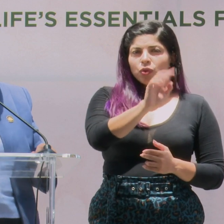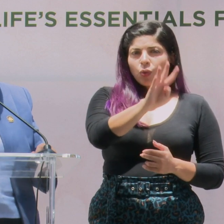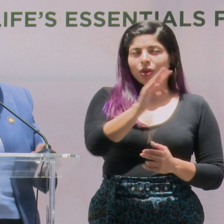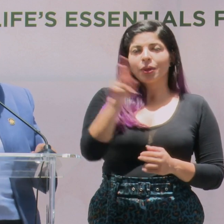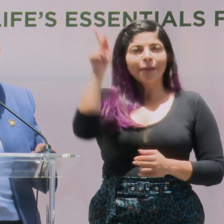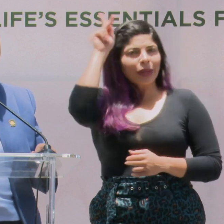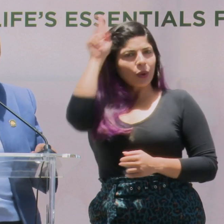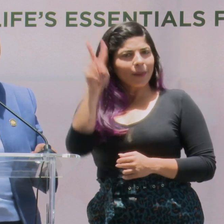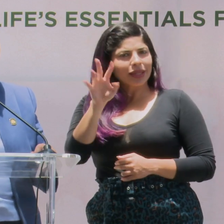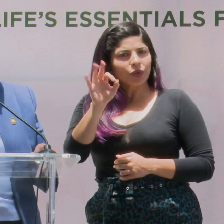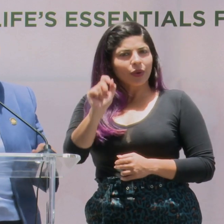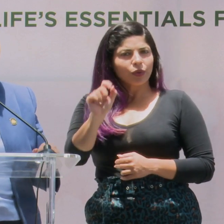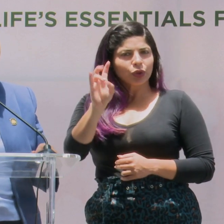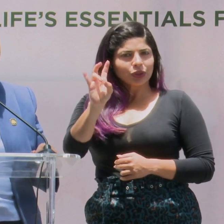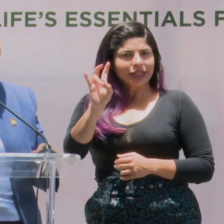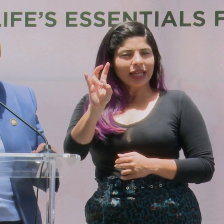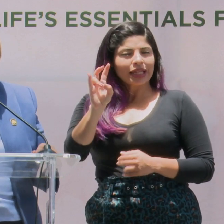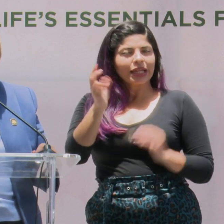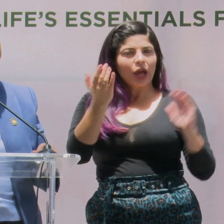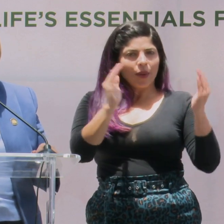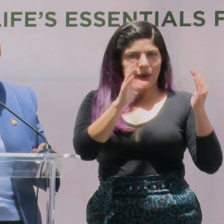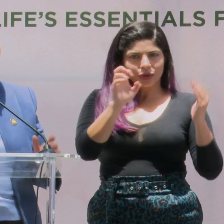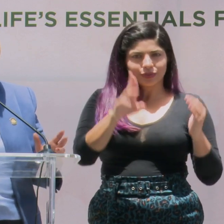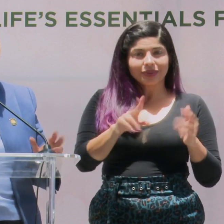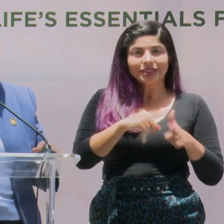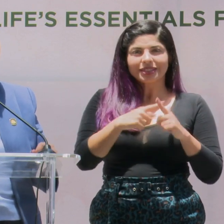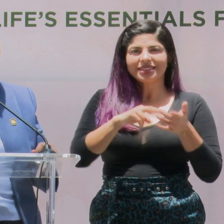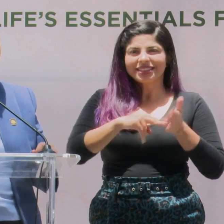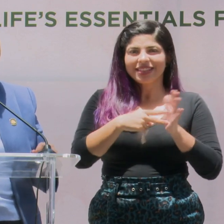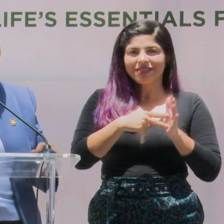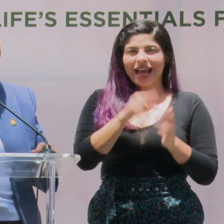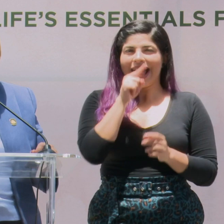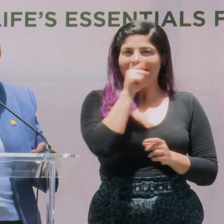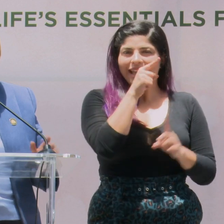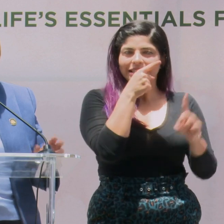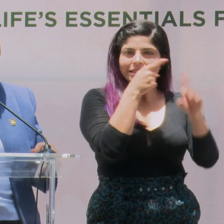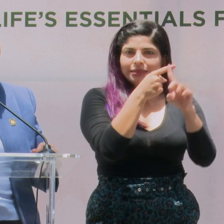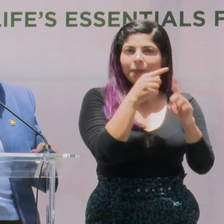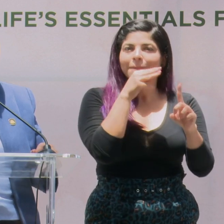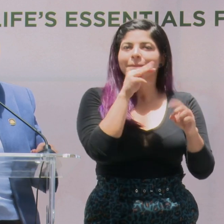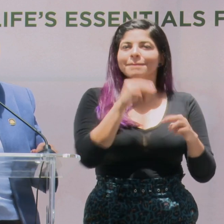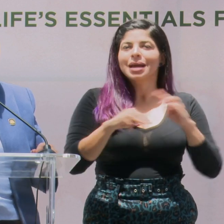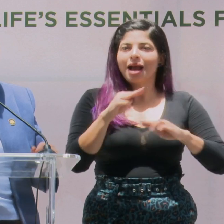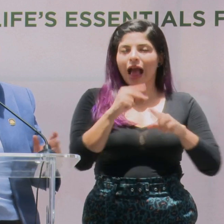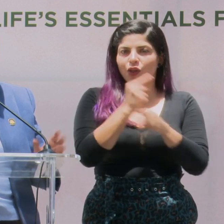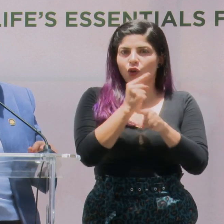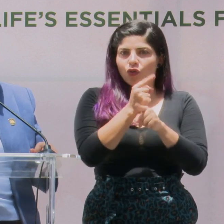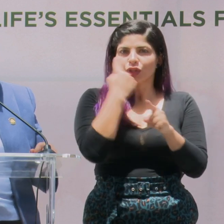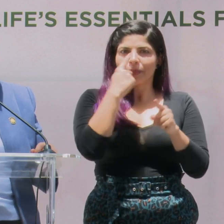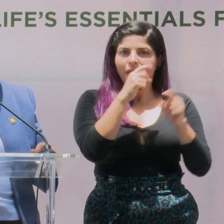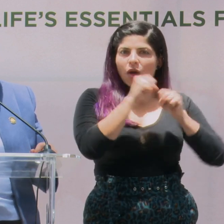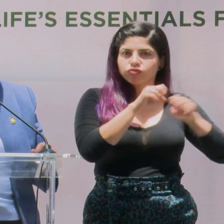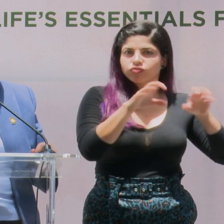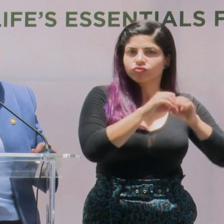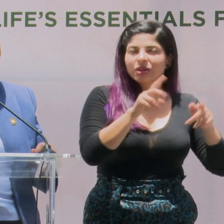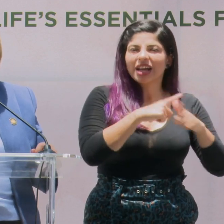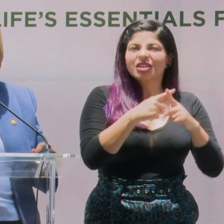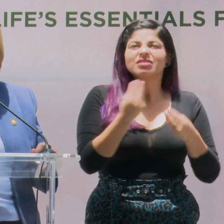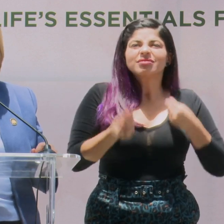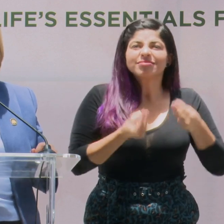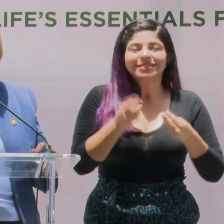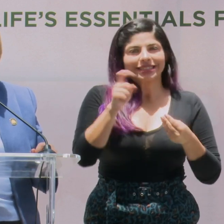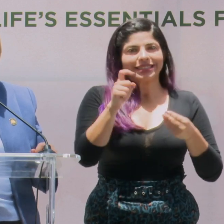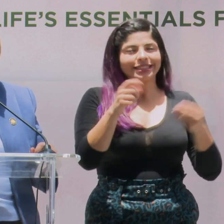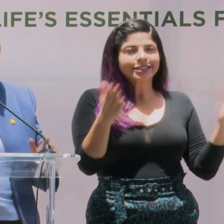29.7. O sea, que ahí está el mercado. ¿Y qué tenemos que ir a hacer? Ir a